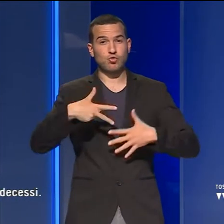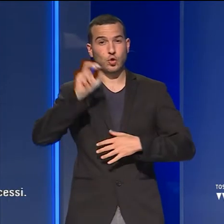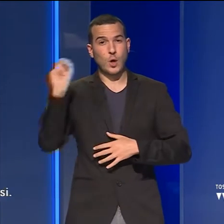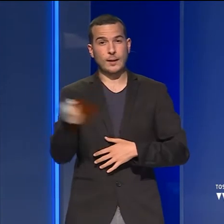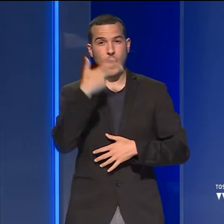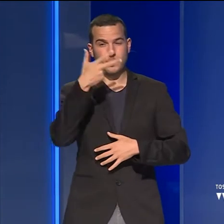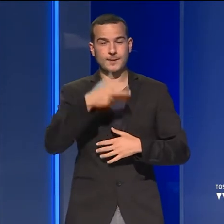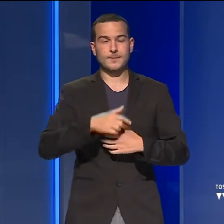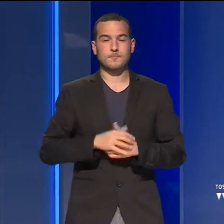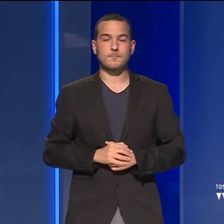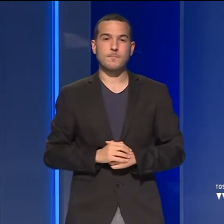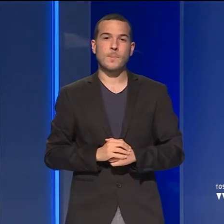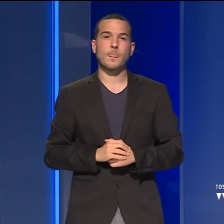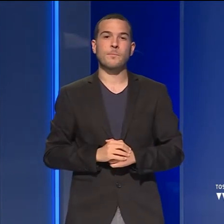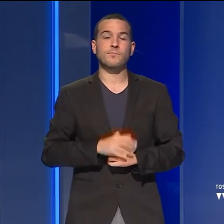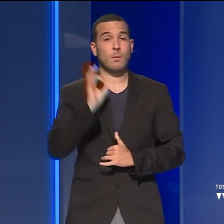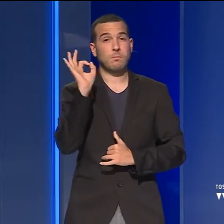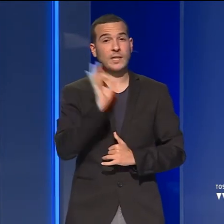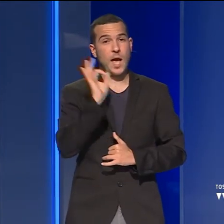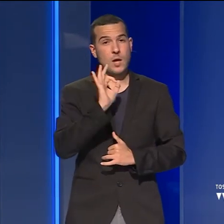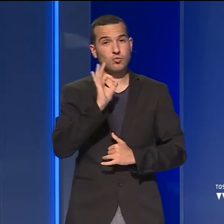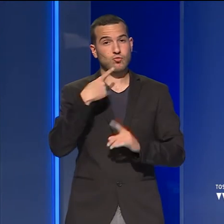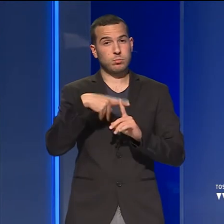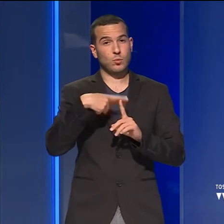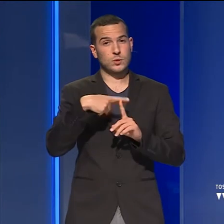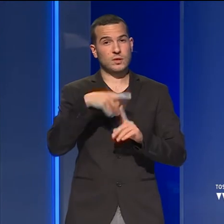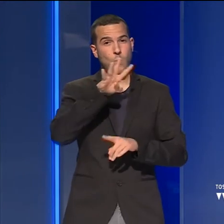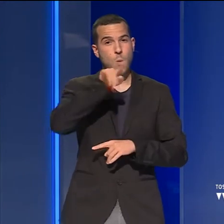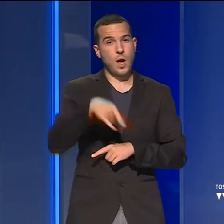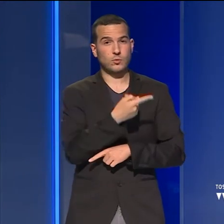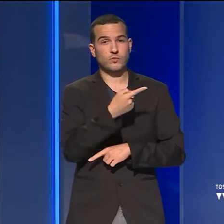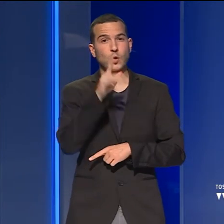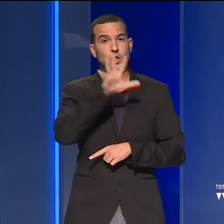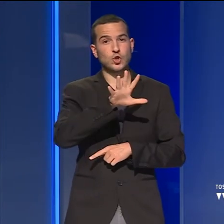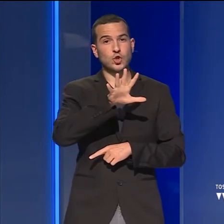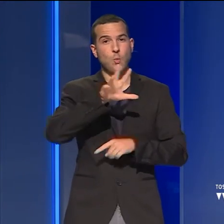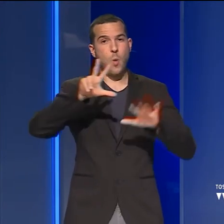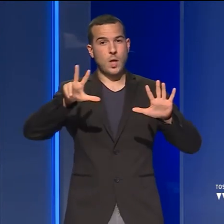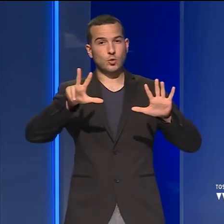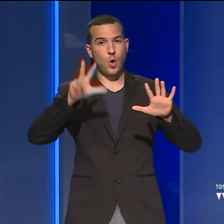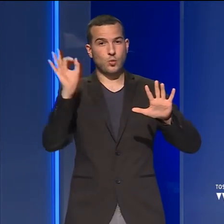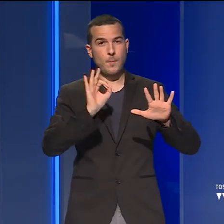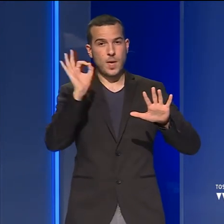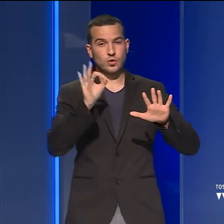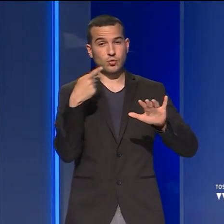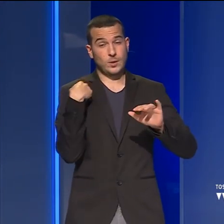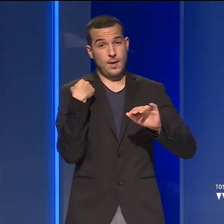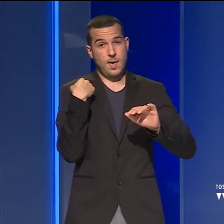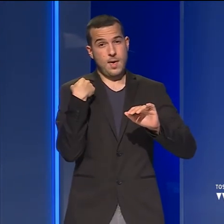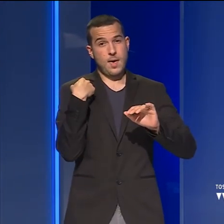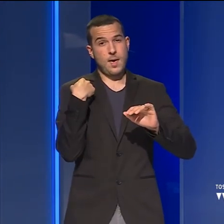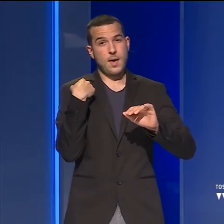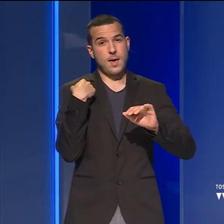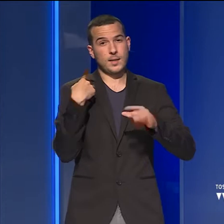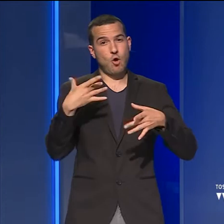rapidi. Il tasso dei nuovi positivi è 4,58%. Ieri il numero